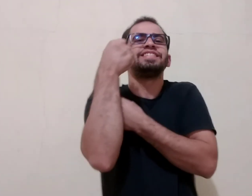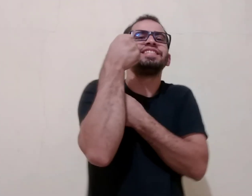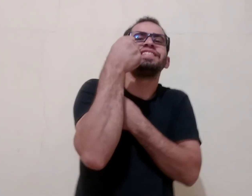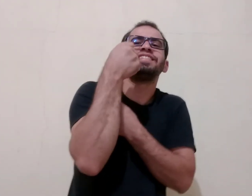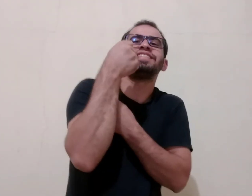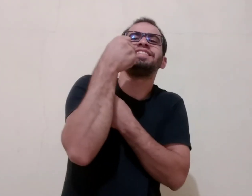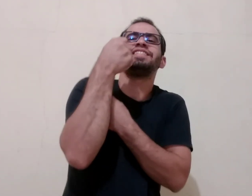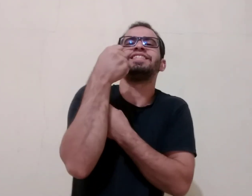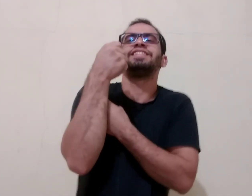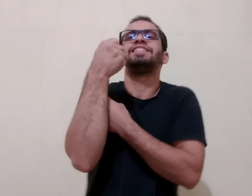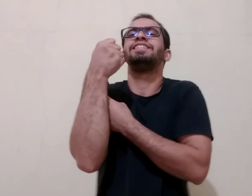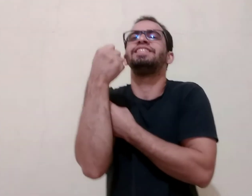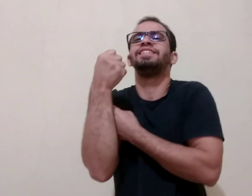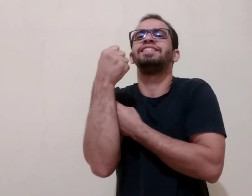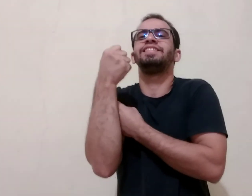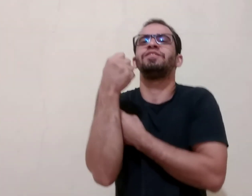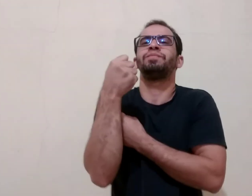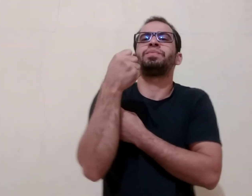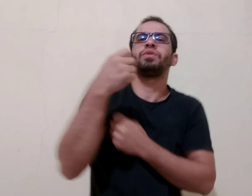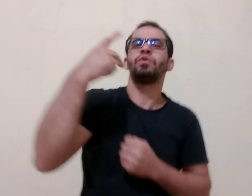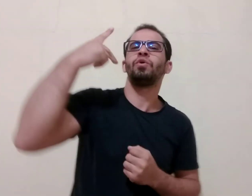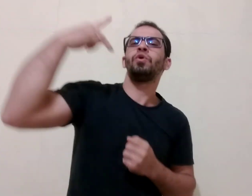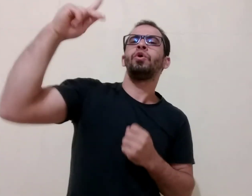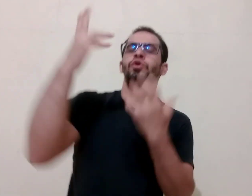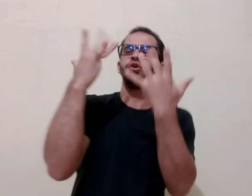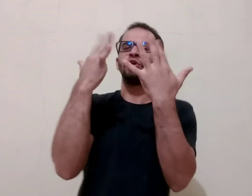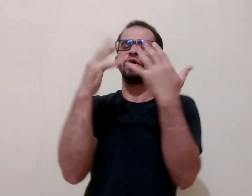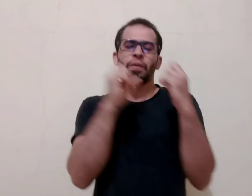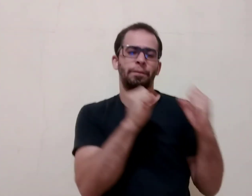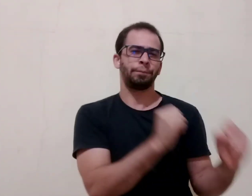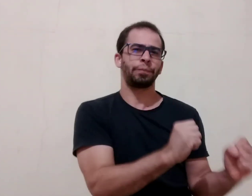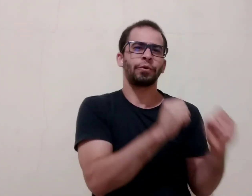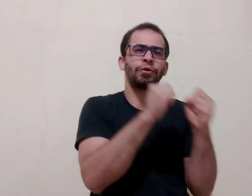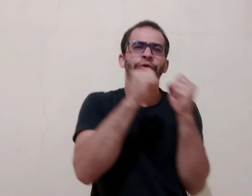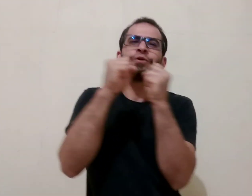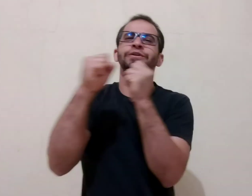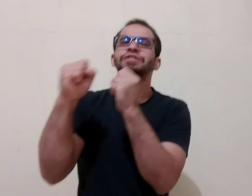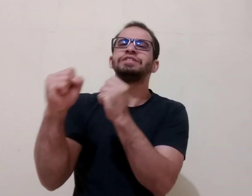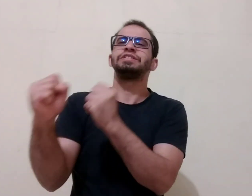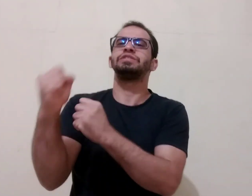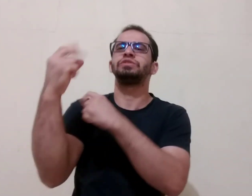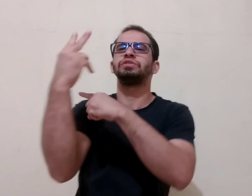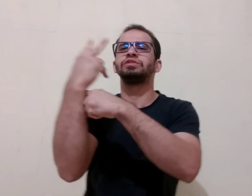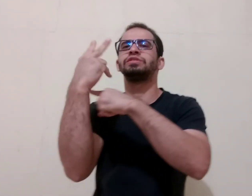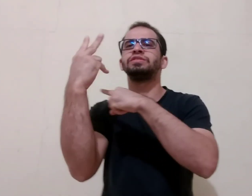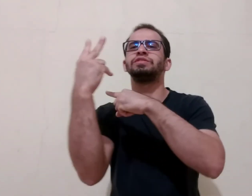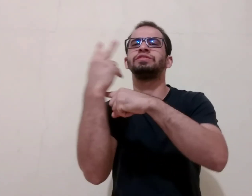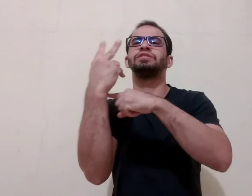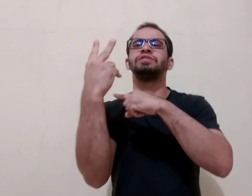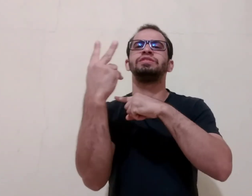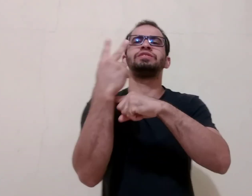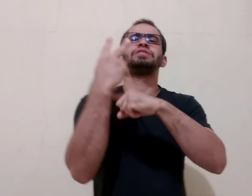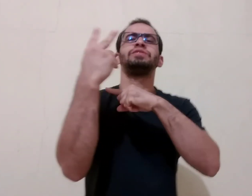em vós Com poder vossa mão me sustenta